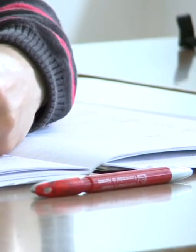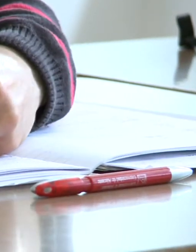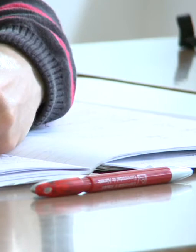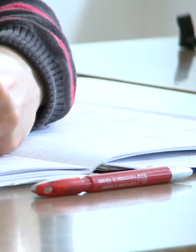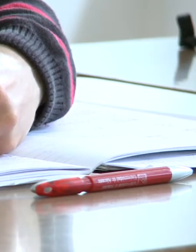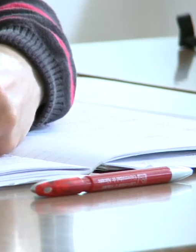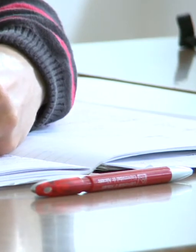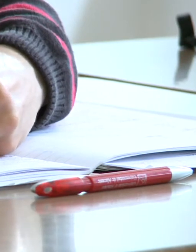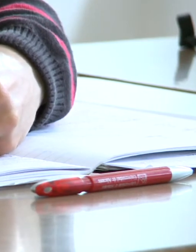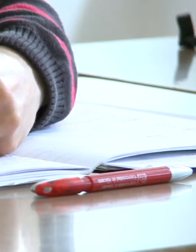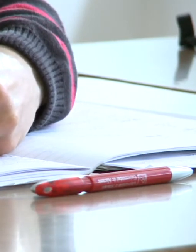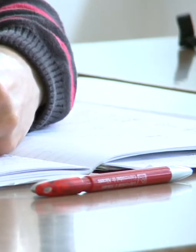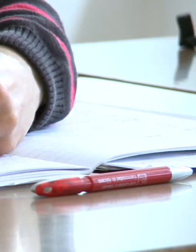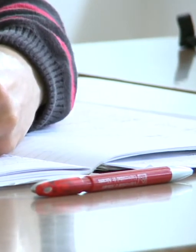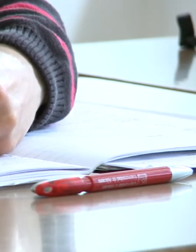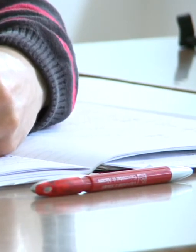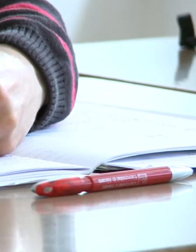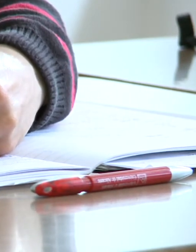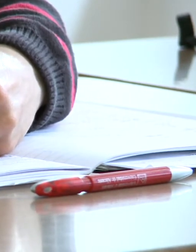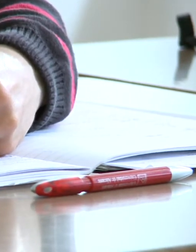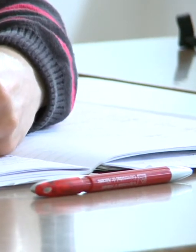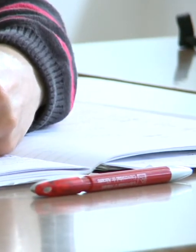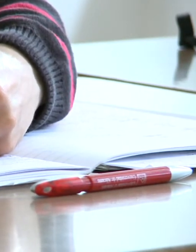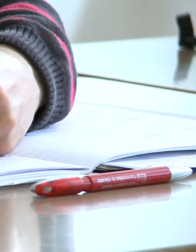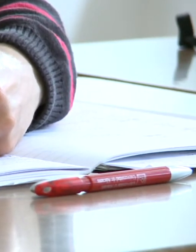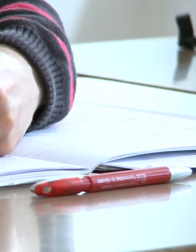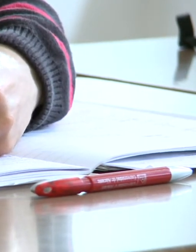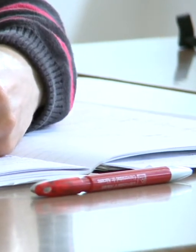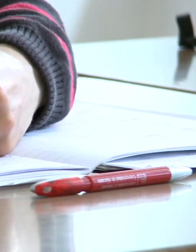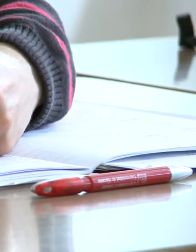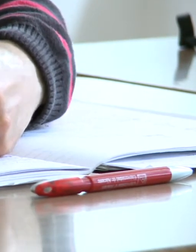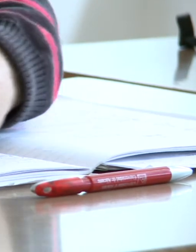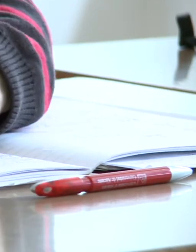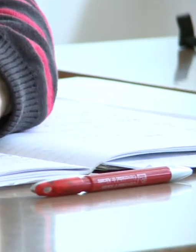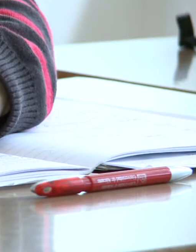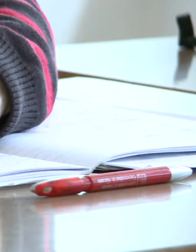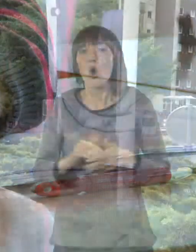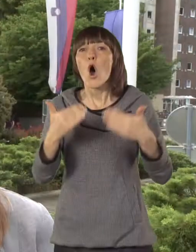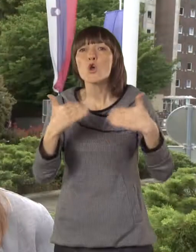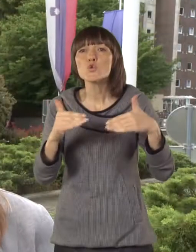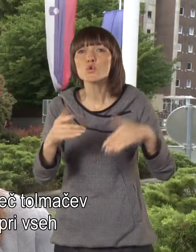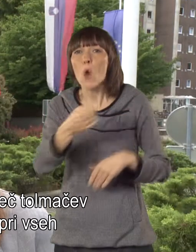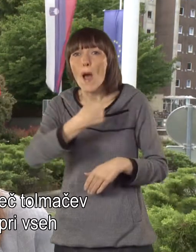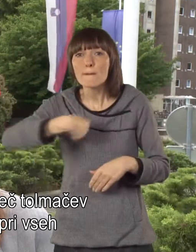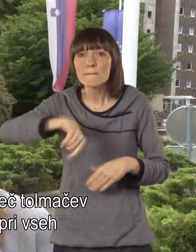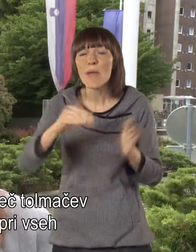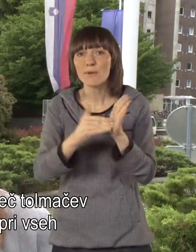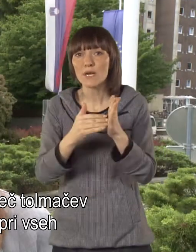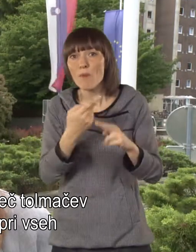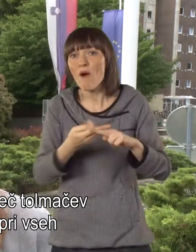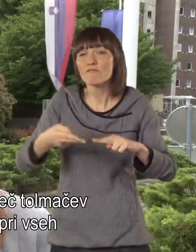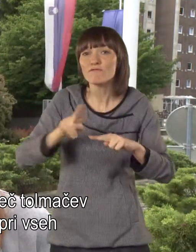dokument odkreti v doc. Nujno bi